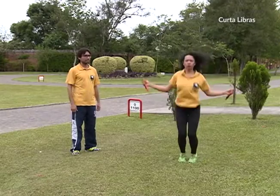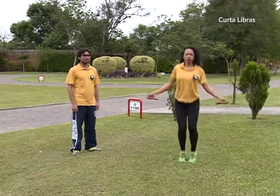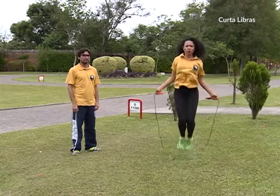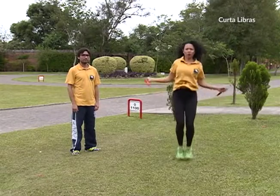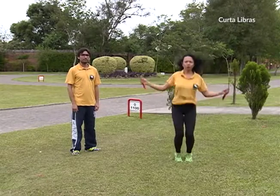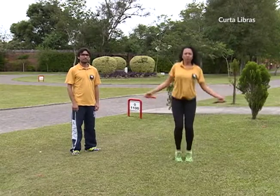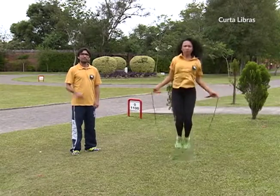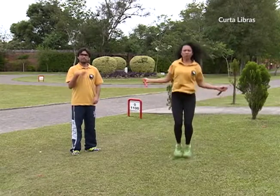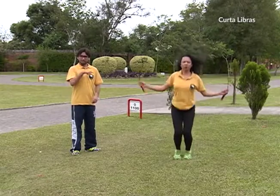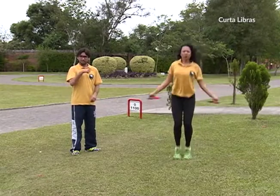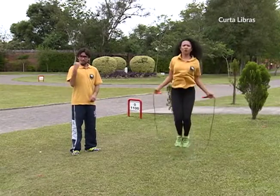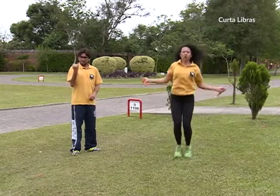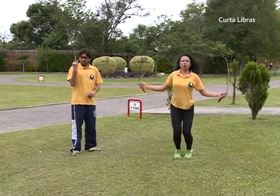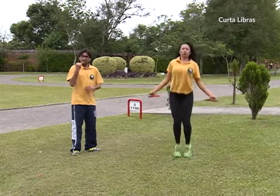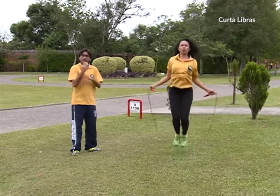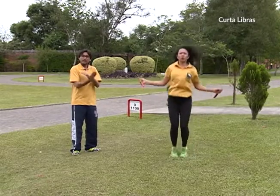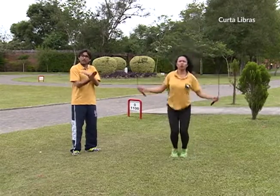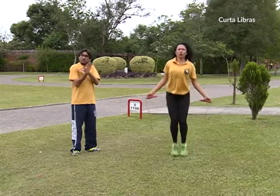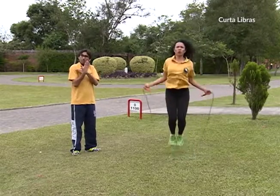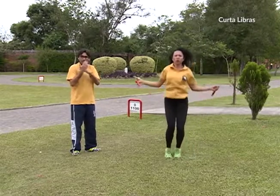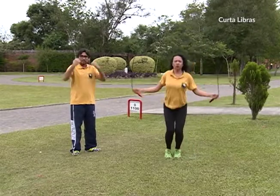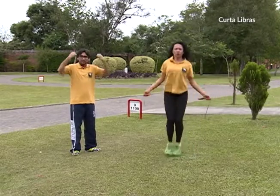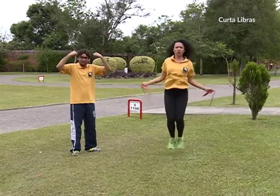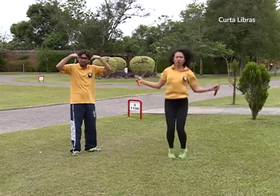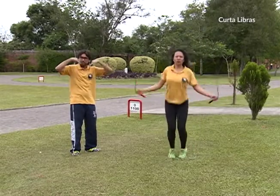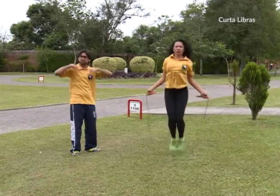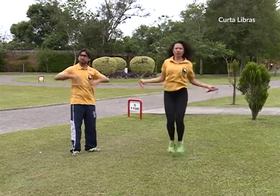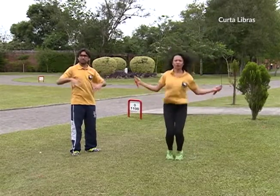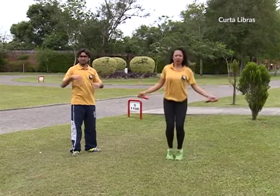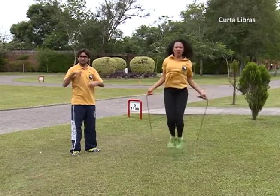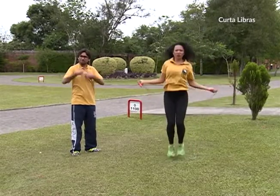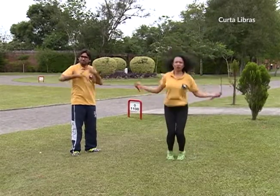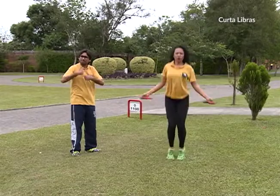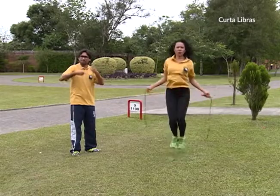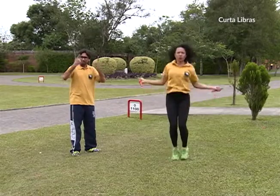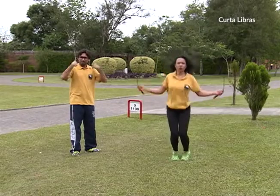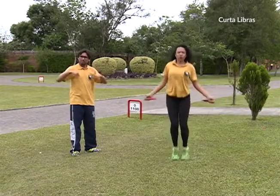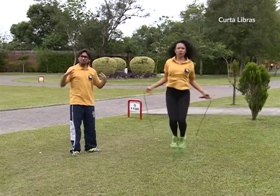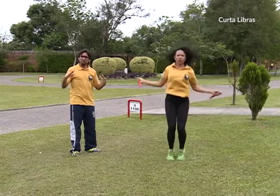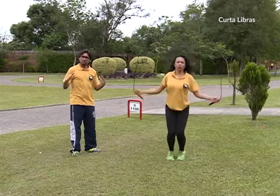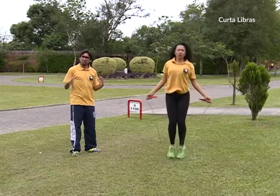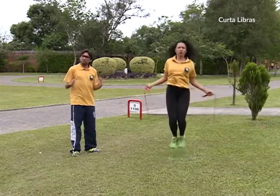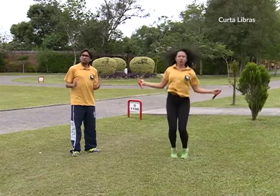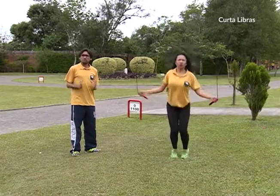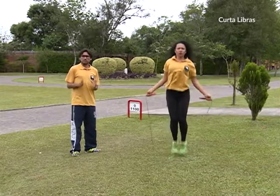Esse exercício também traz benefícios para todo o corpo e desenvolve a panturrilha.